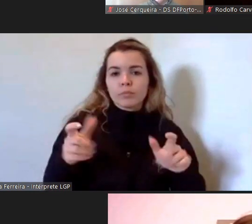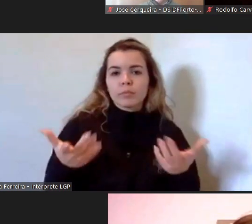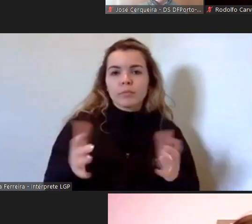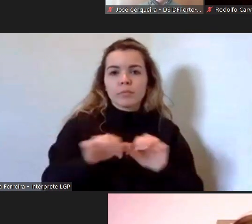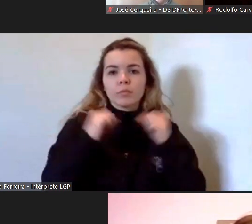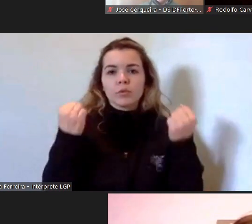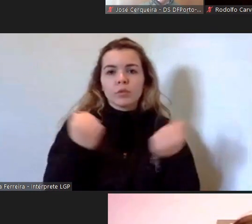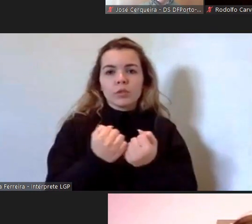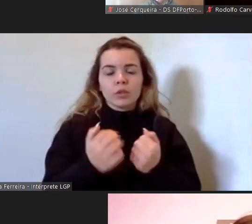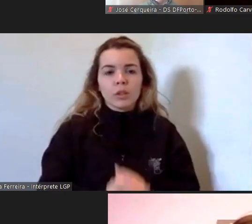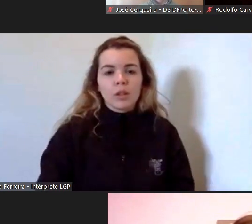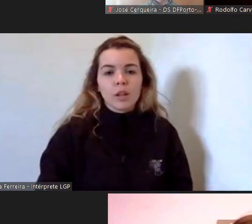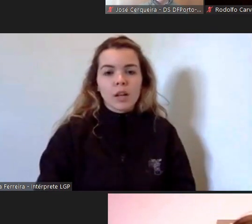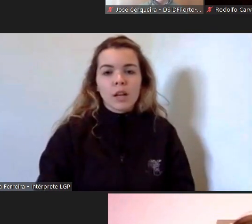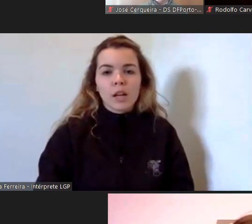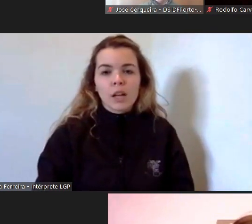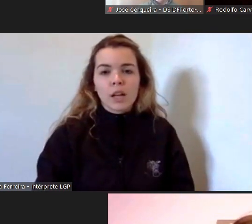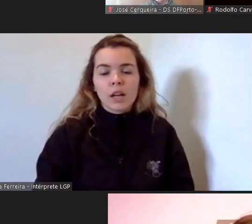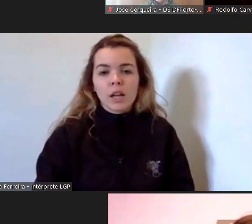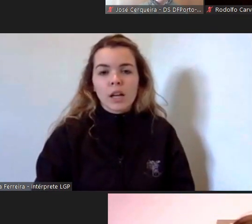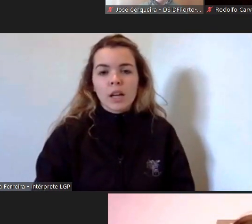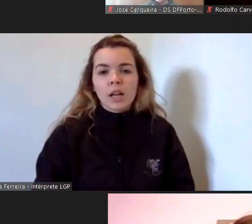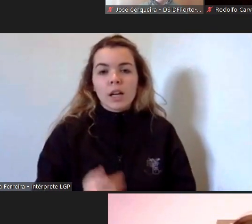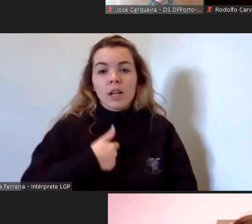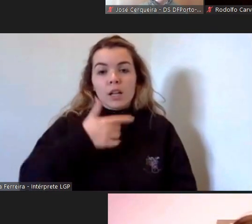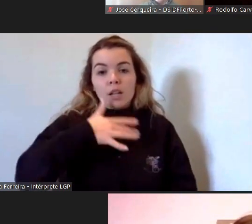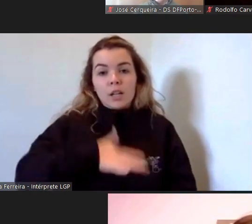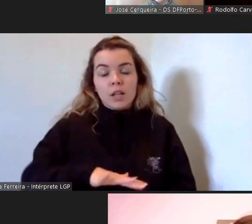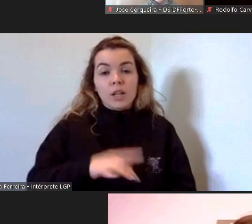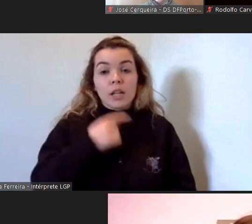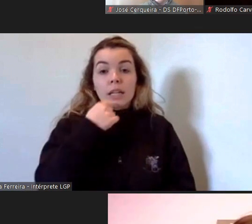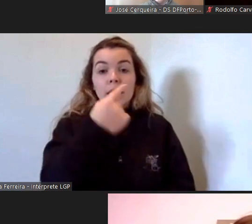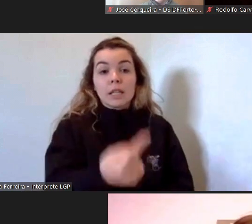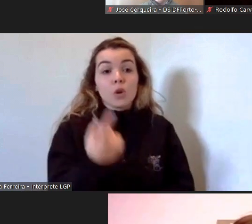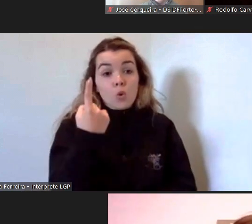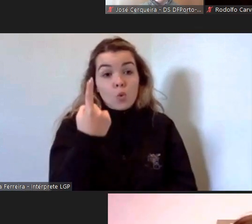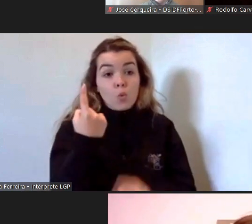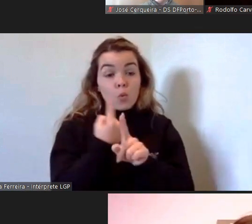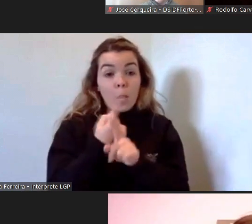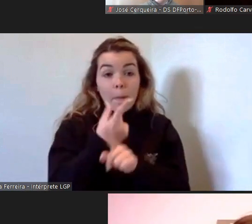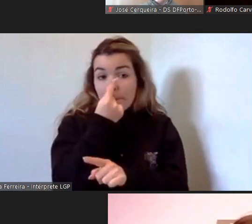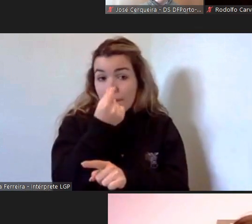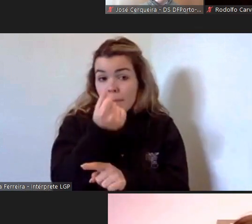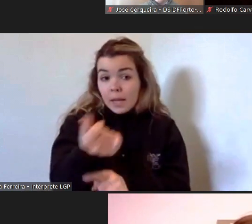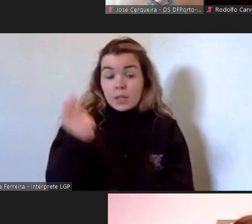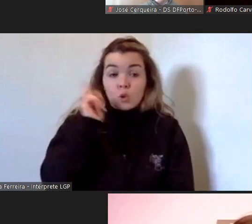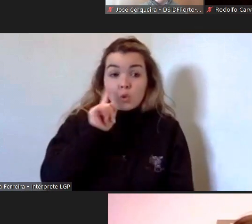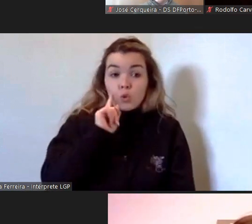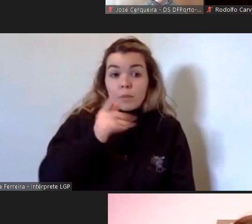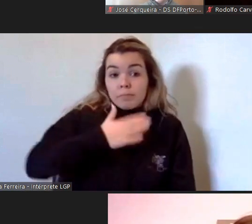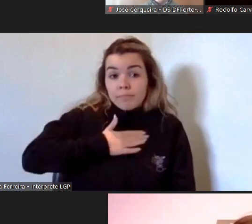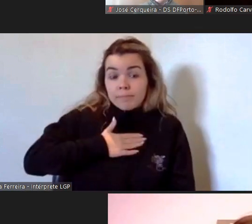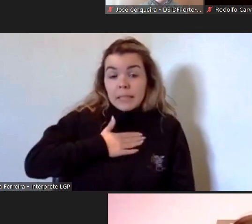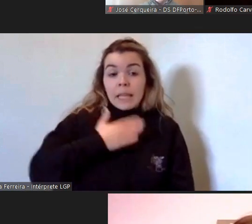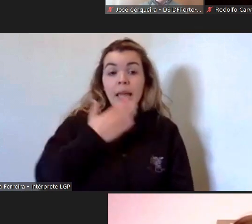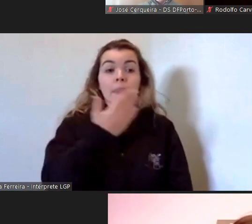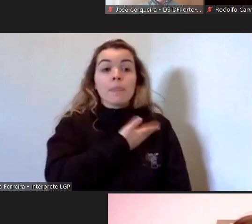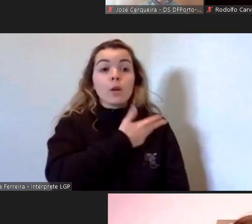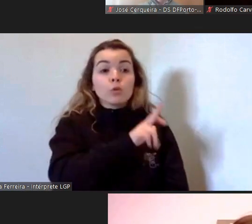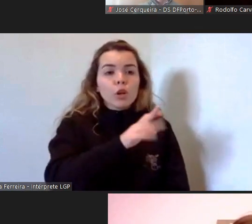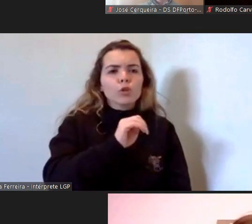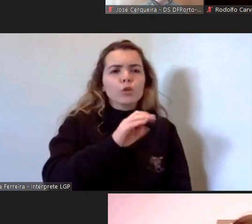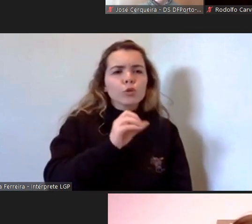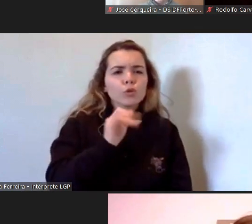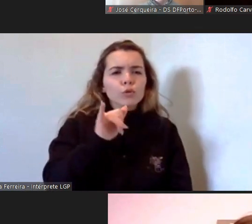desculpe doutora Luisa eu só acrescentaria uma coisa que me parece importante que se calhar e como diz a doutora Sofia doutora Dulce de alguma